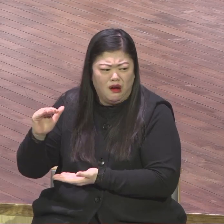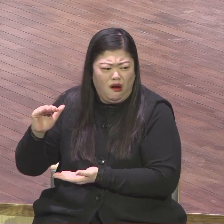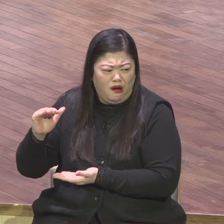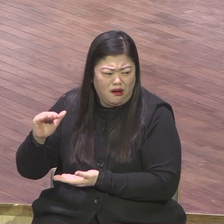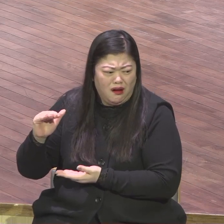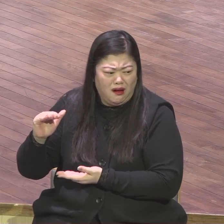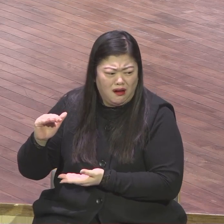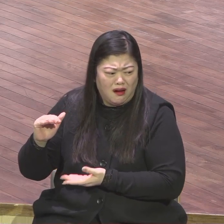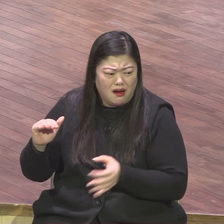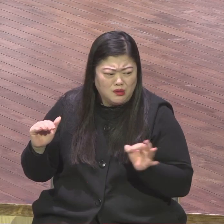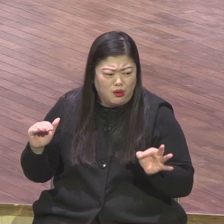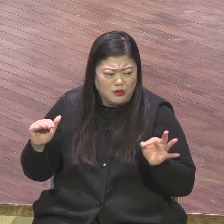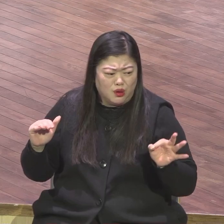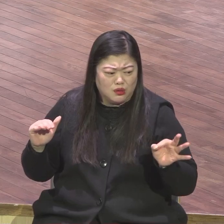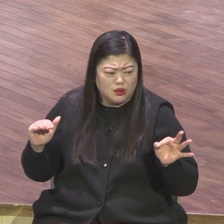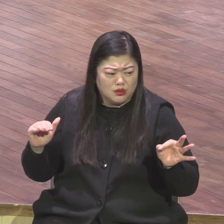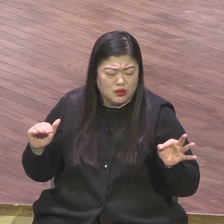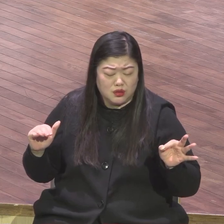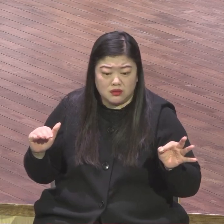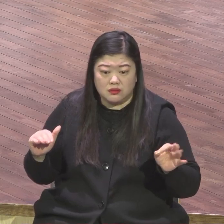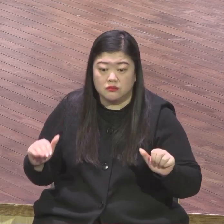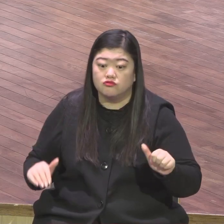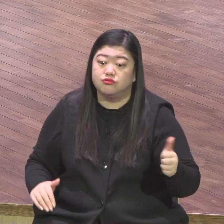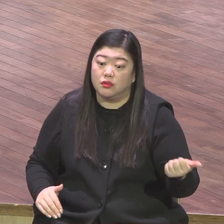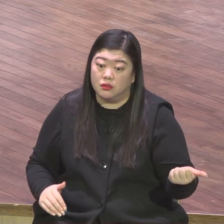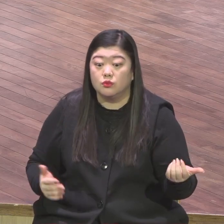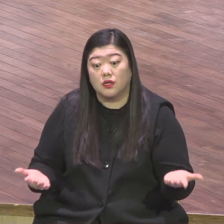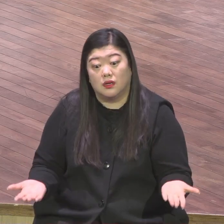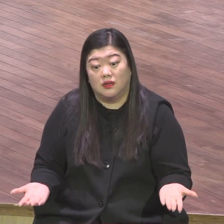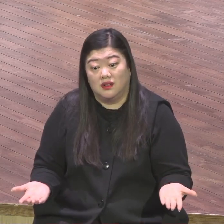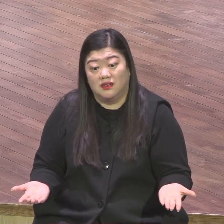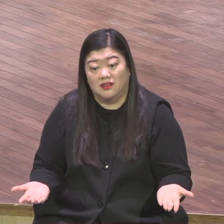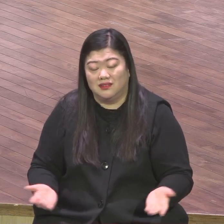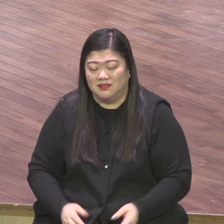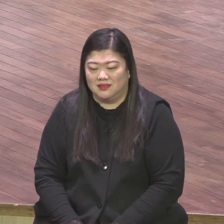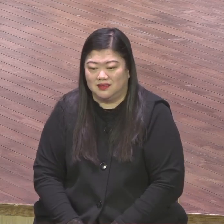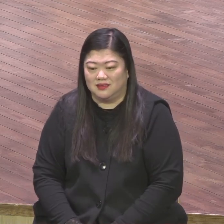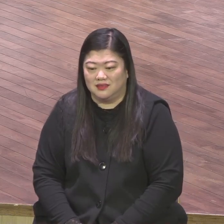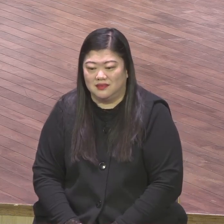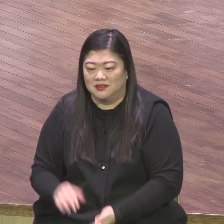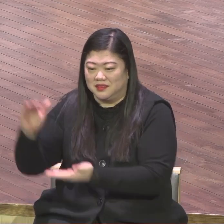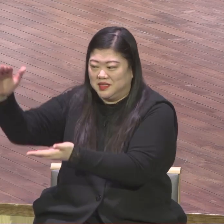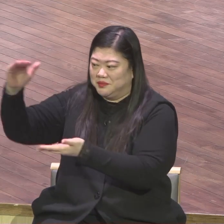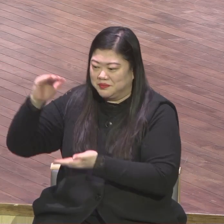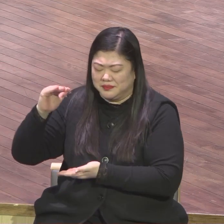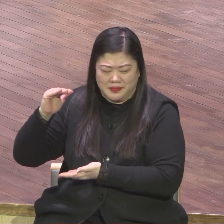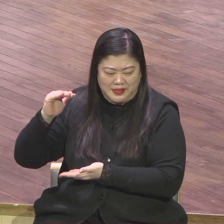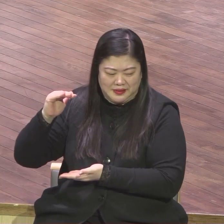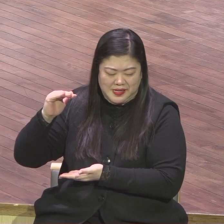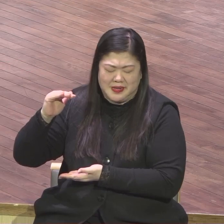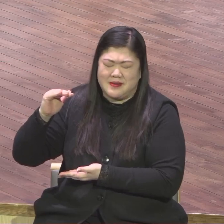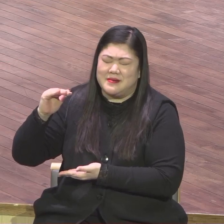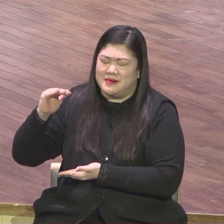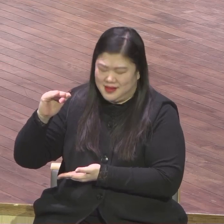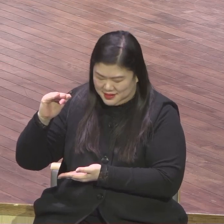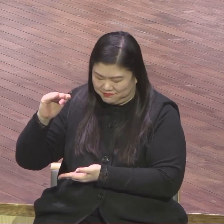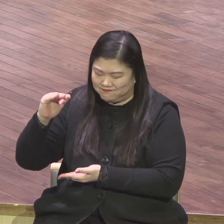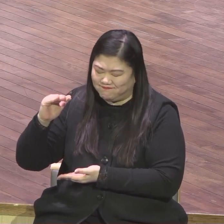전혀 상관없는 만국을 기업으로 2, 30 나라를 세계 성교를 이건 내하고 상관없는 말이에요